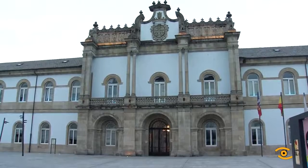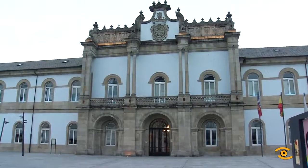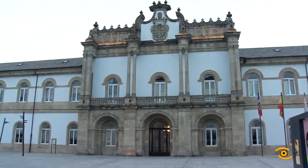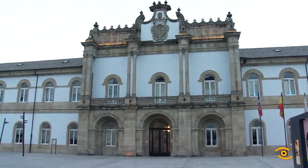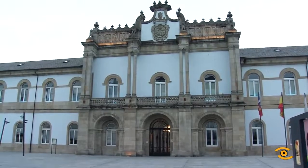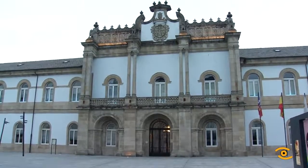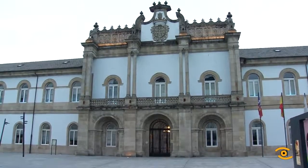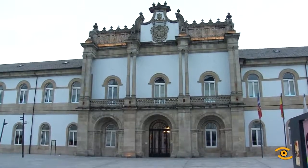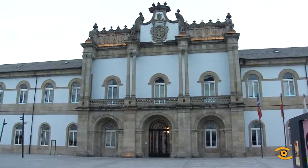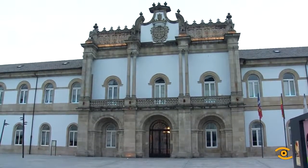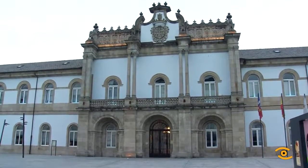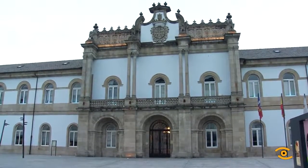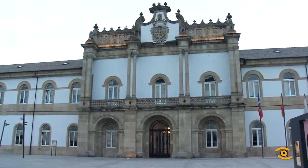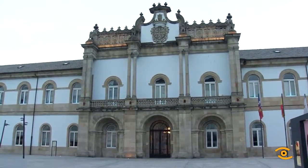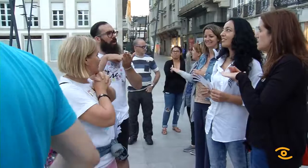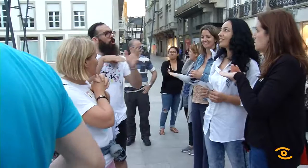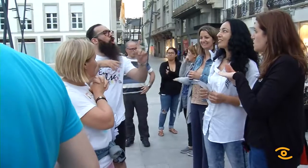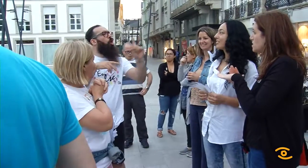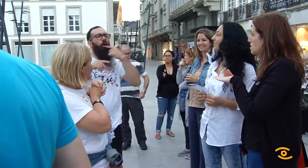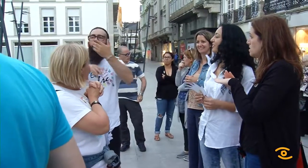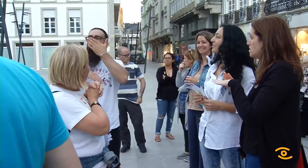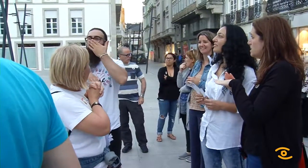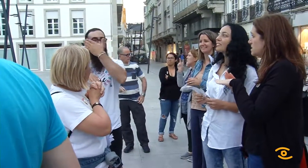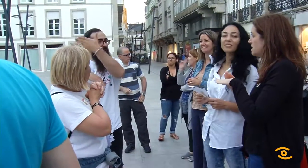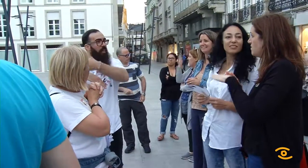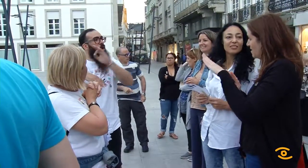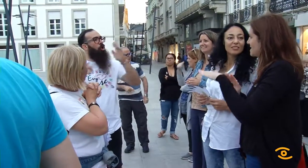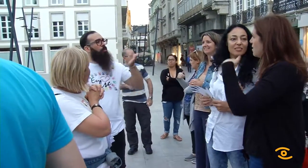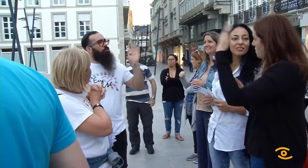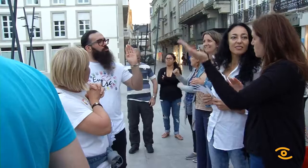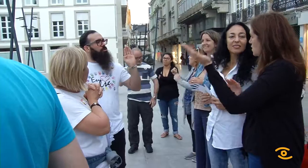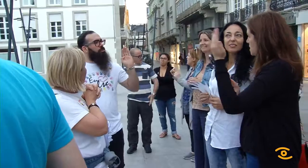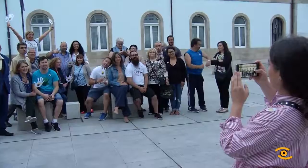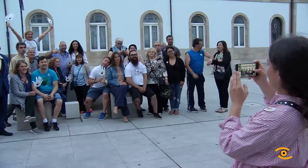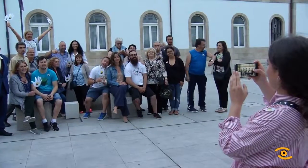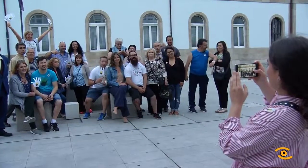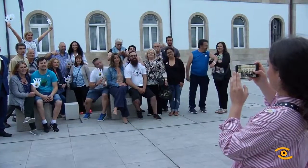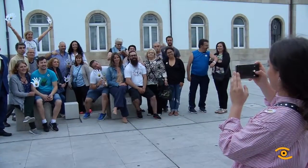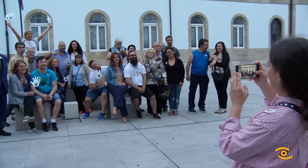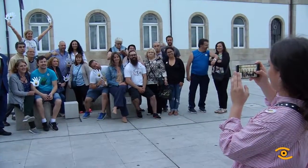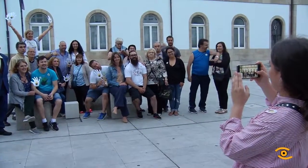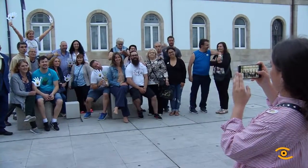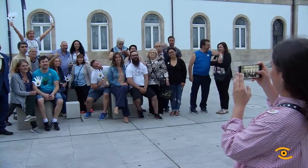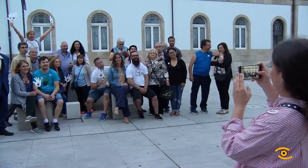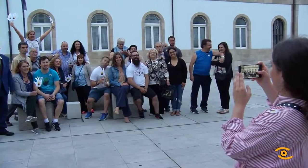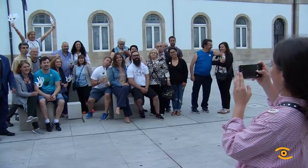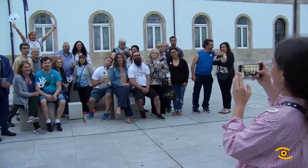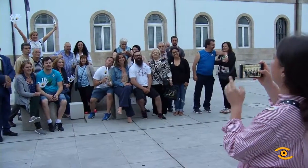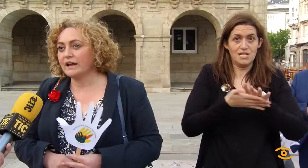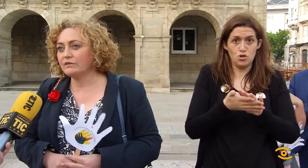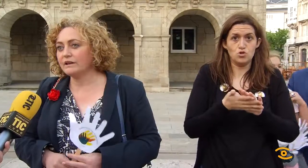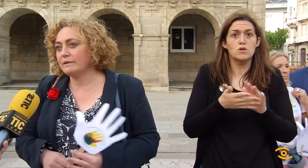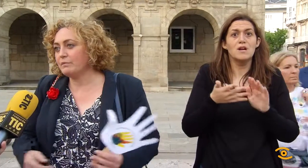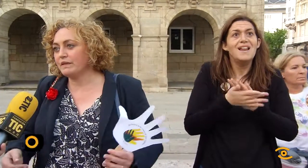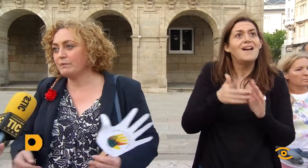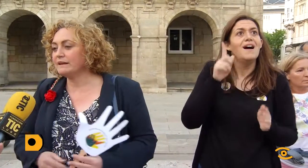tinguiuse a fachada do Pazo de San Marcos simbolizando a sensibilidade da institución provincial coas persoas xordas.